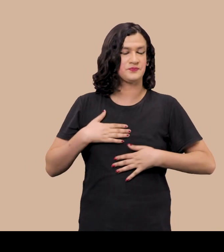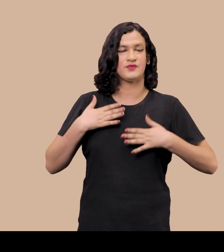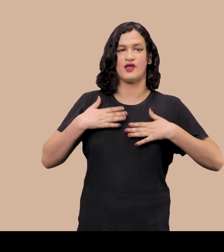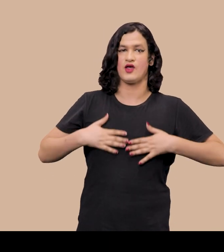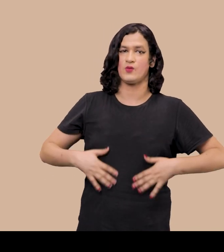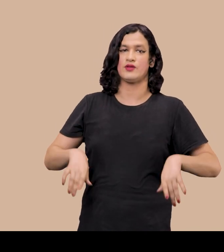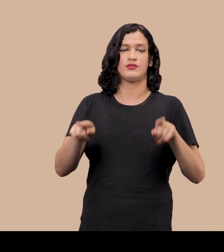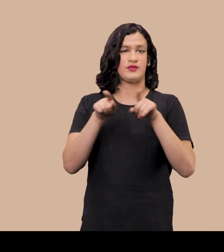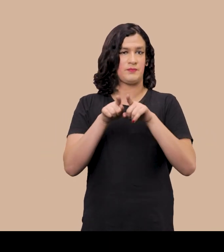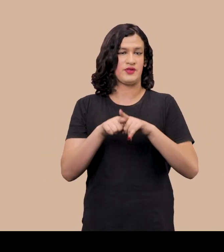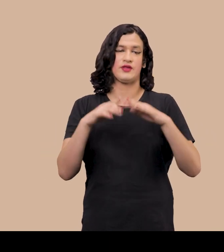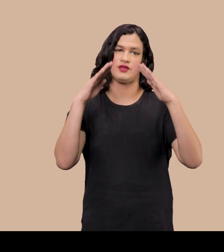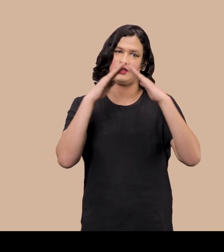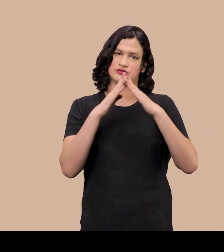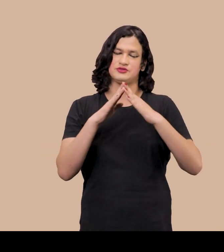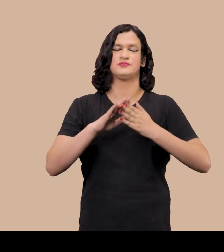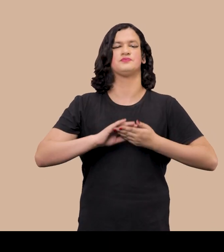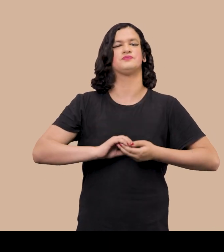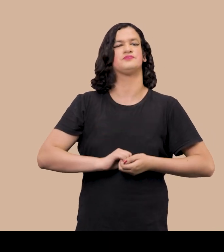repouso e da casa